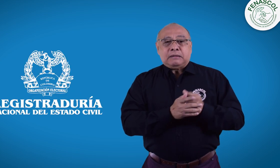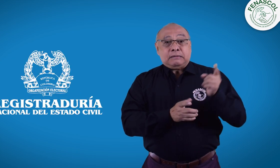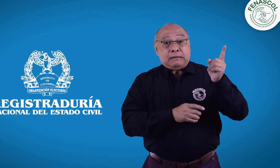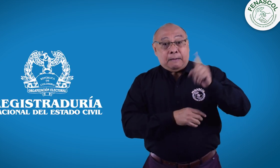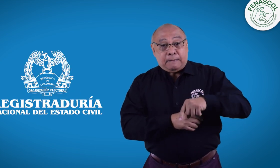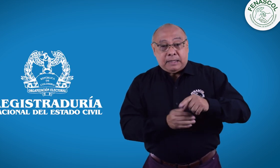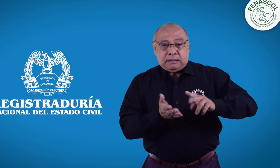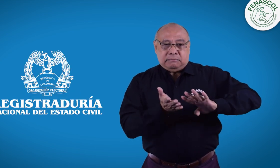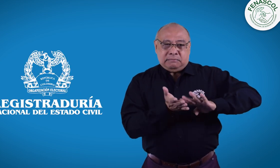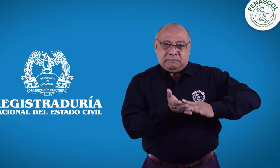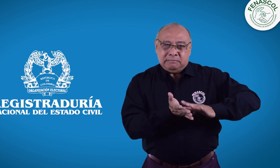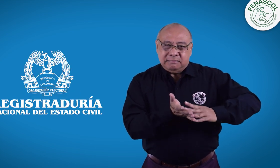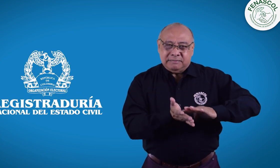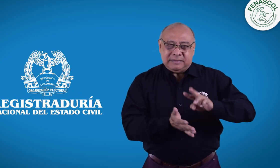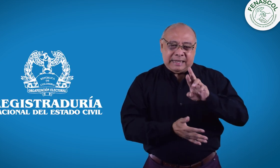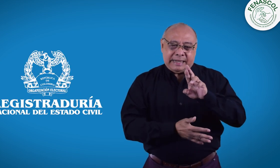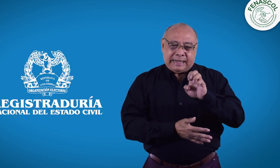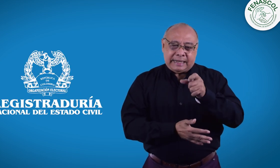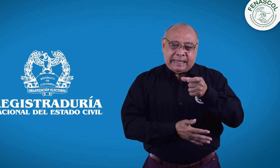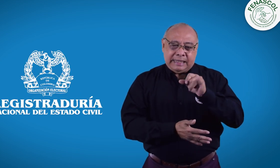Además, asistió a la Registraduría Nacional,